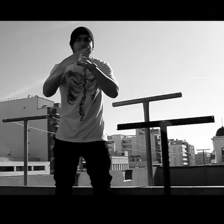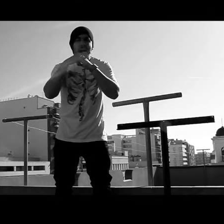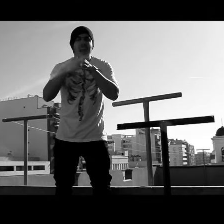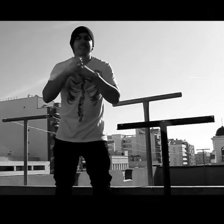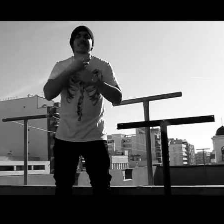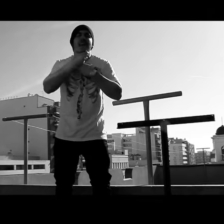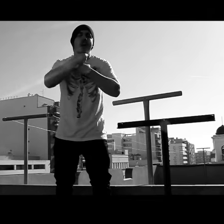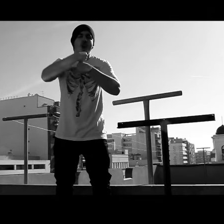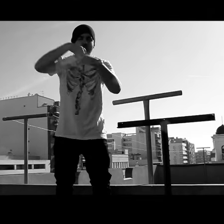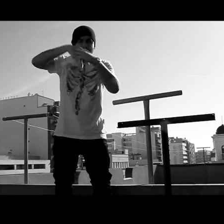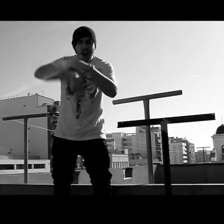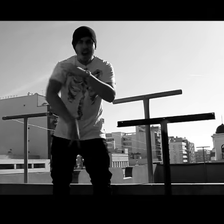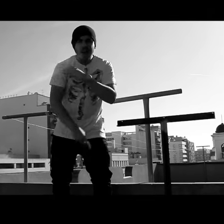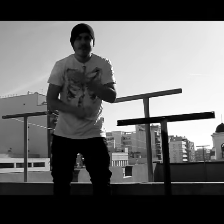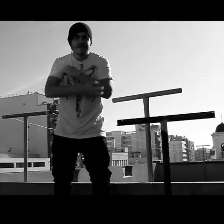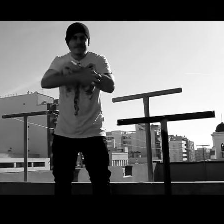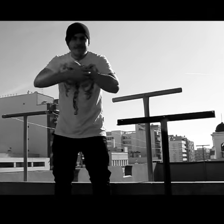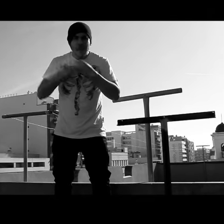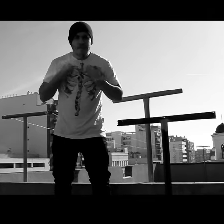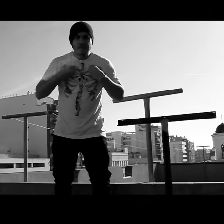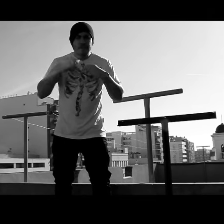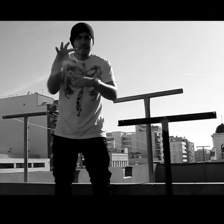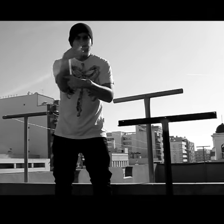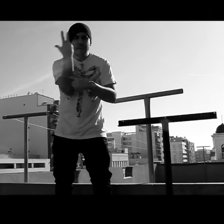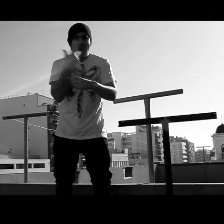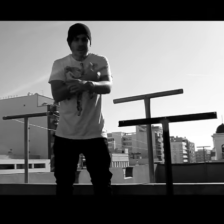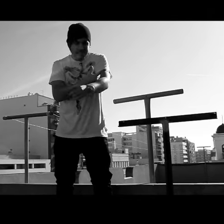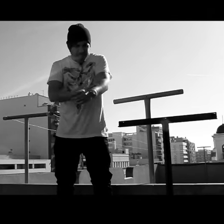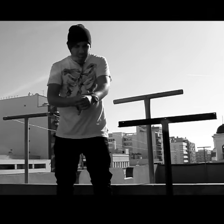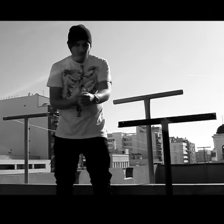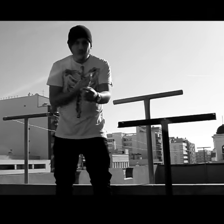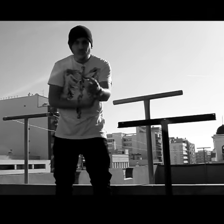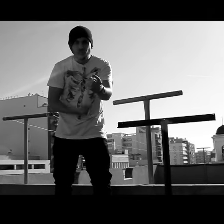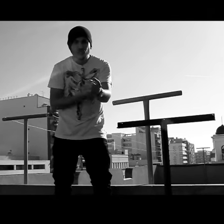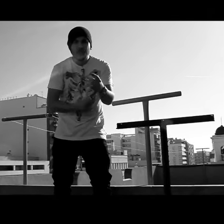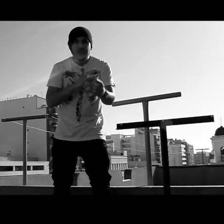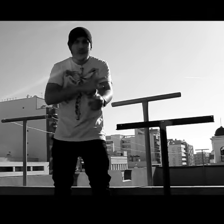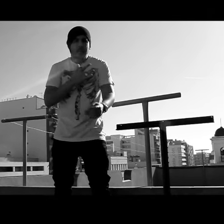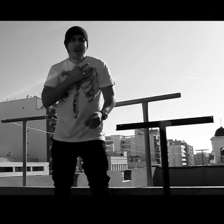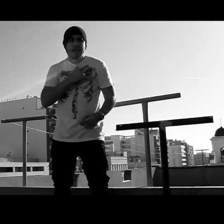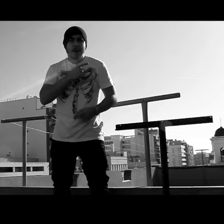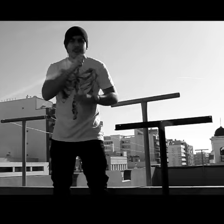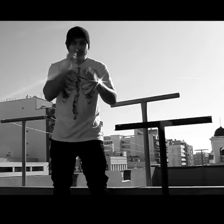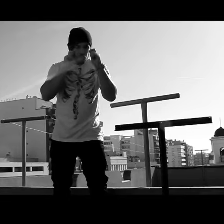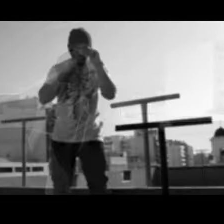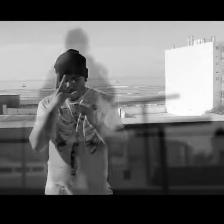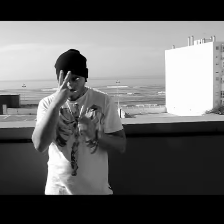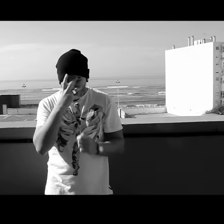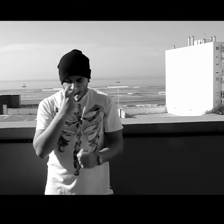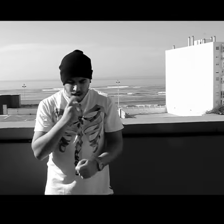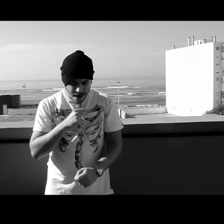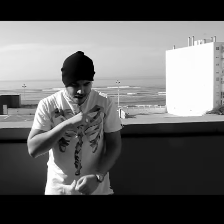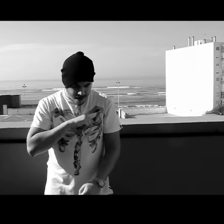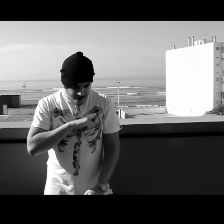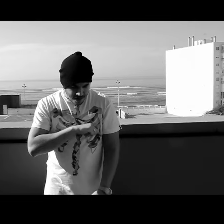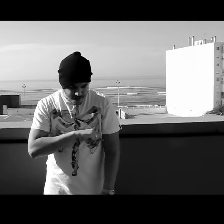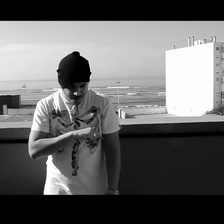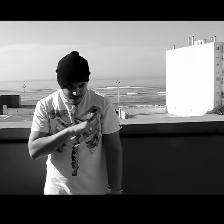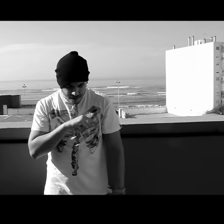ahogan los mares de lo profundo El vagabundo del faro de Alejandría Que sangra gotas de amor y que llora melancolía